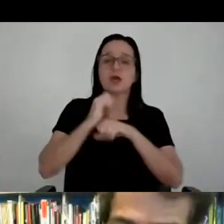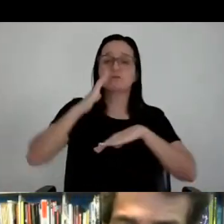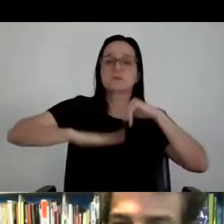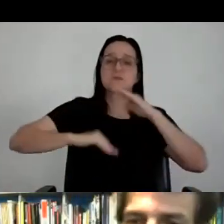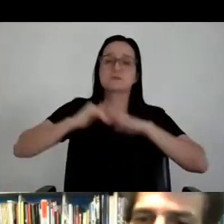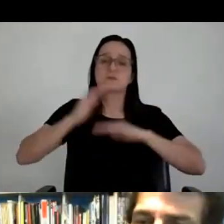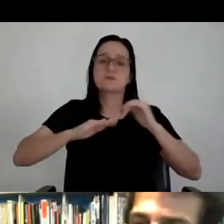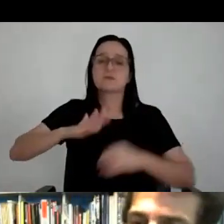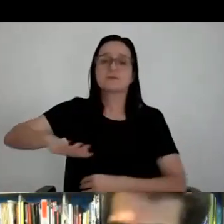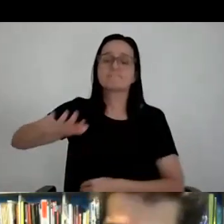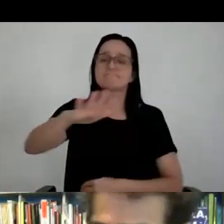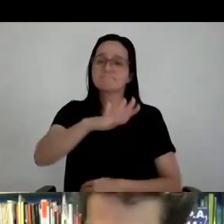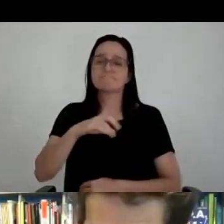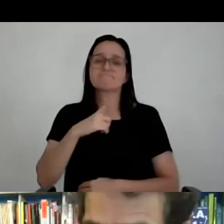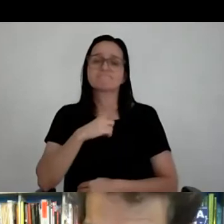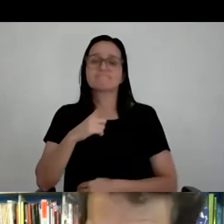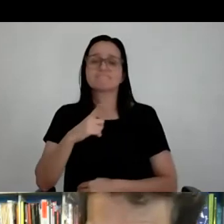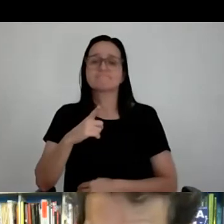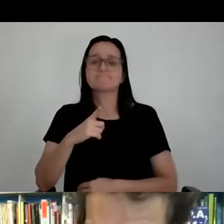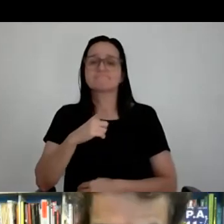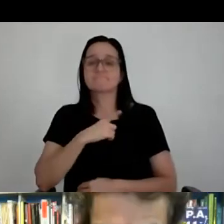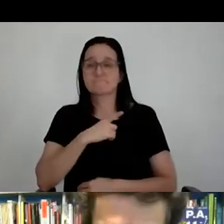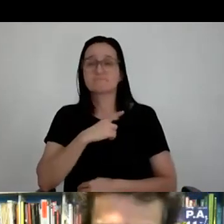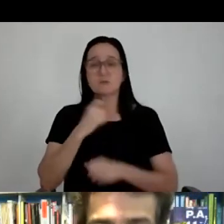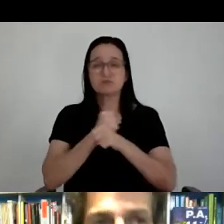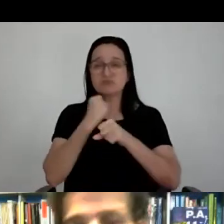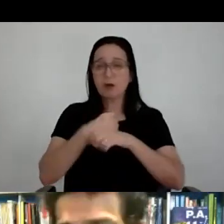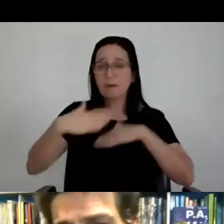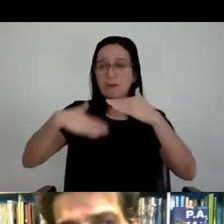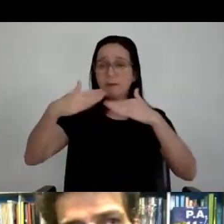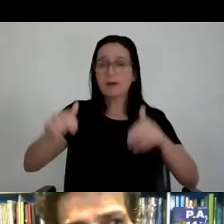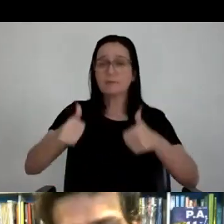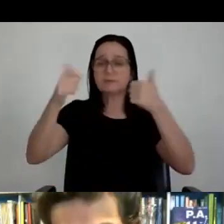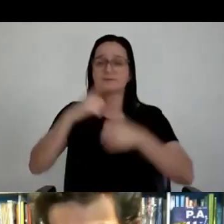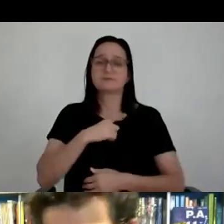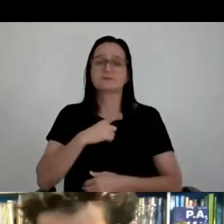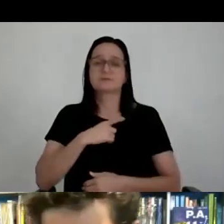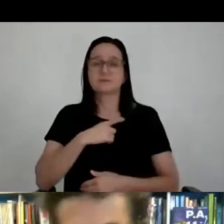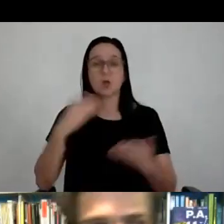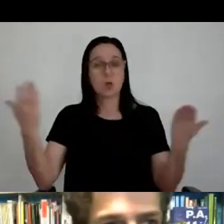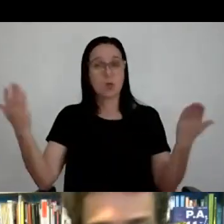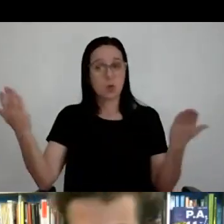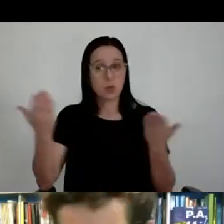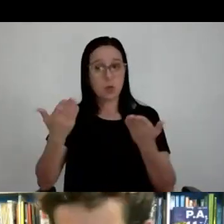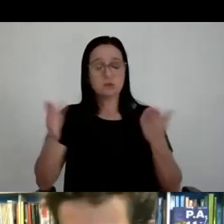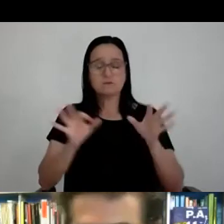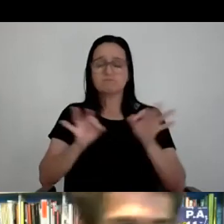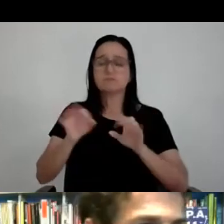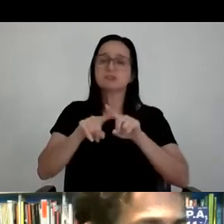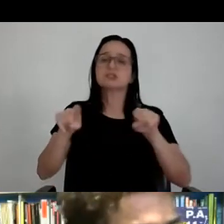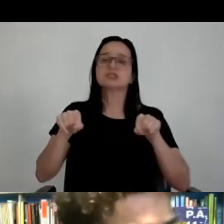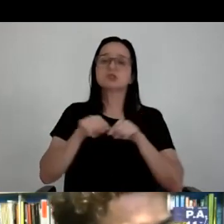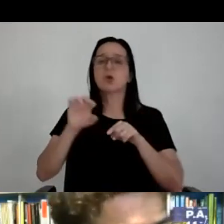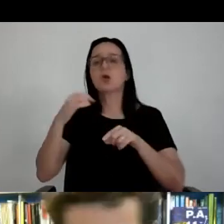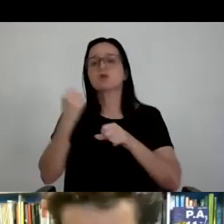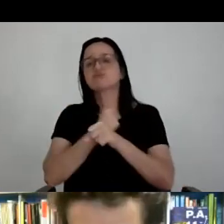fui trabalhando, pesquisando, adquirindo e gostando, e a gente leva isso hoje em dia quando vai fazer um escritório, quando vai fazer uma casa, quando vai